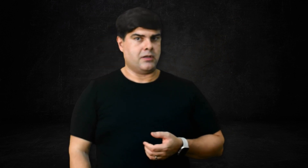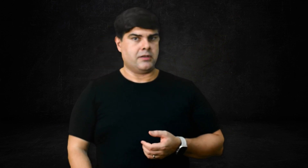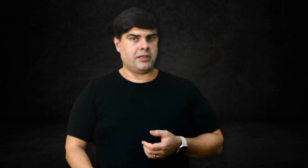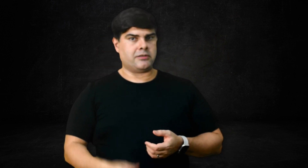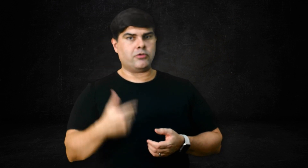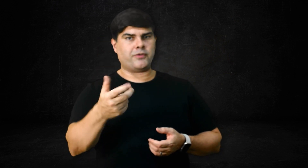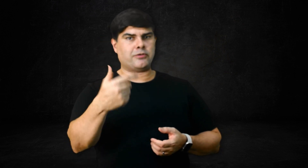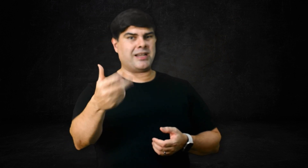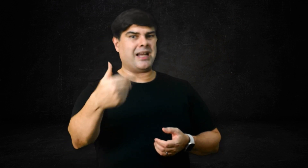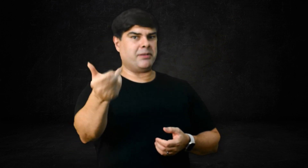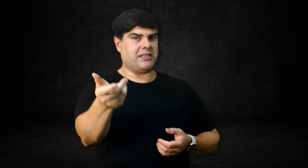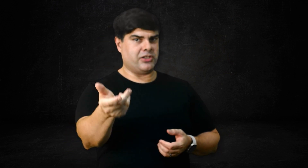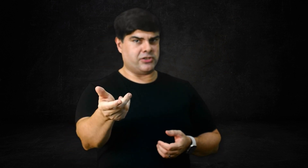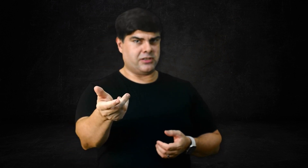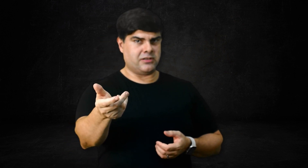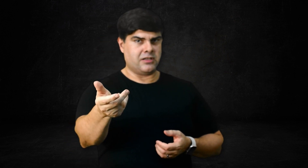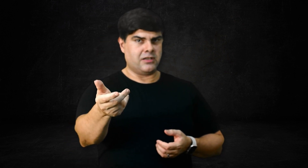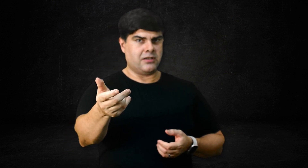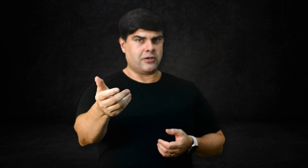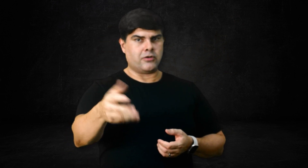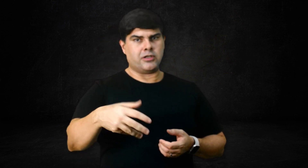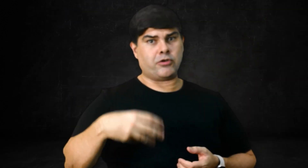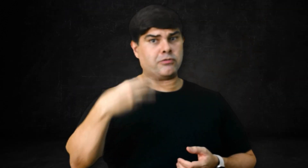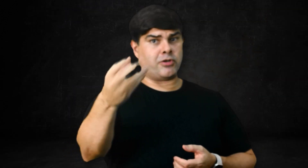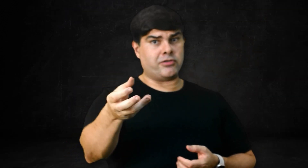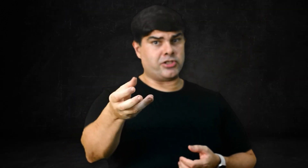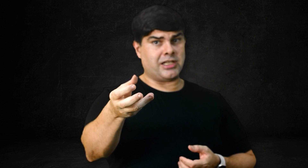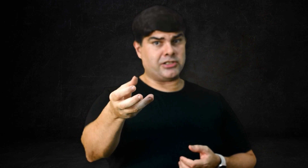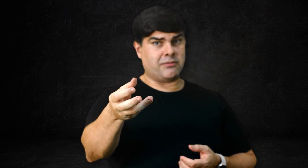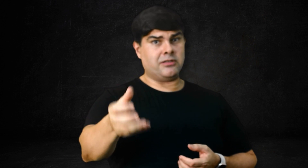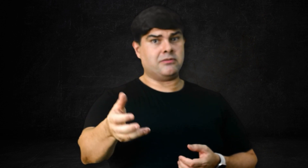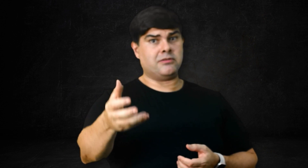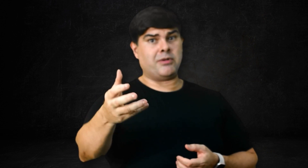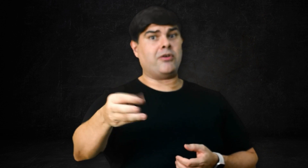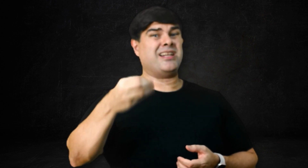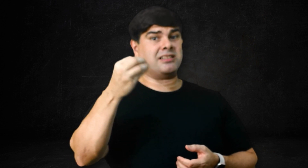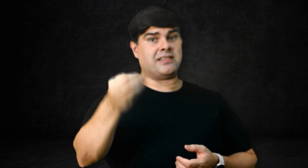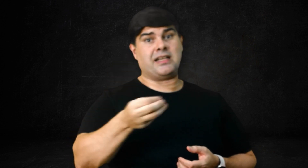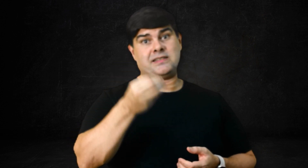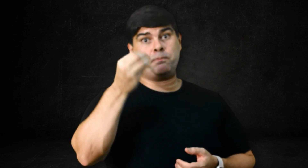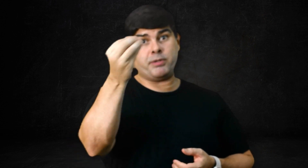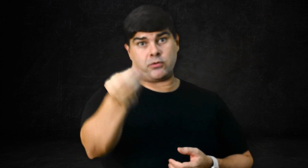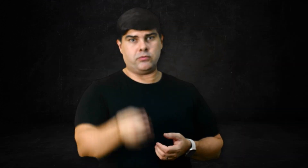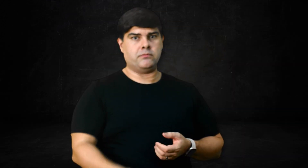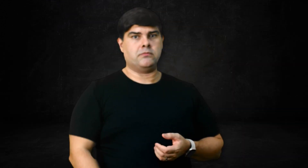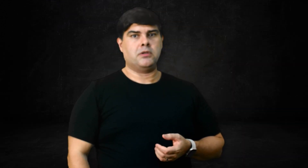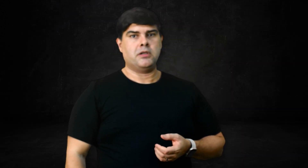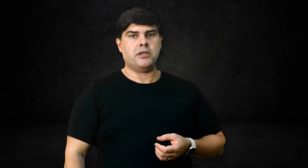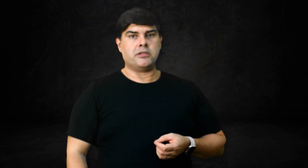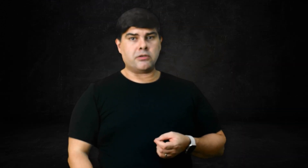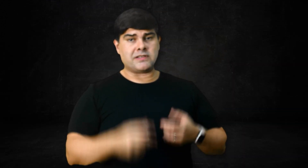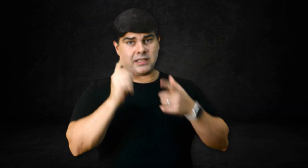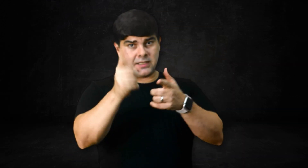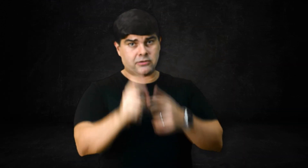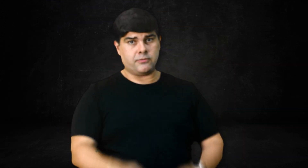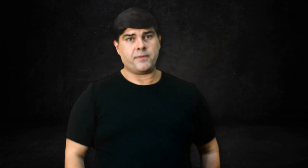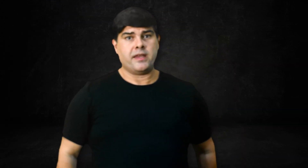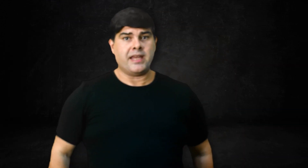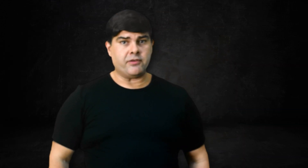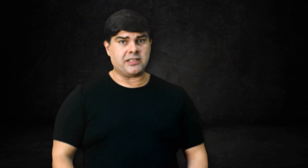Então, outro fator é a rapidez. E quanto maior a quantidade, maior ainda será esse pico. Então, o segredo é você